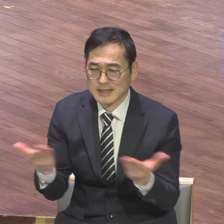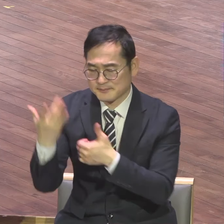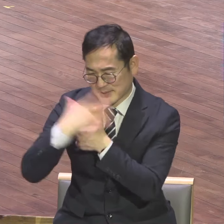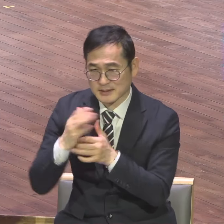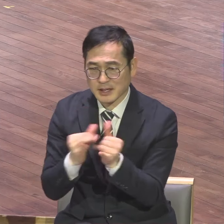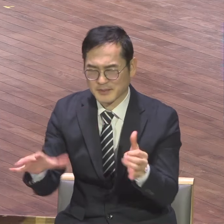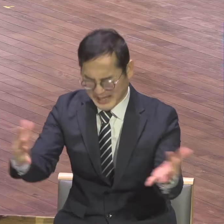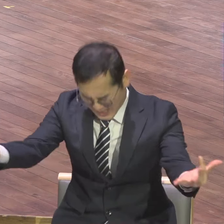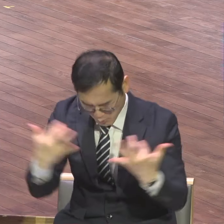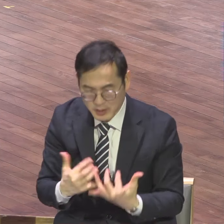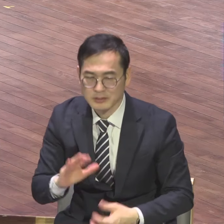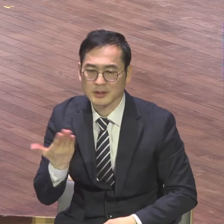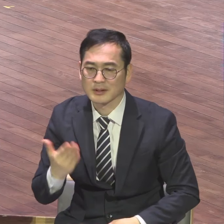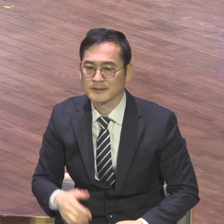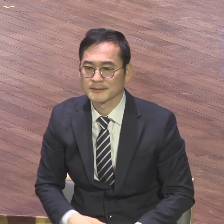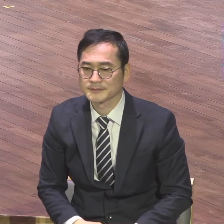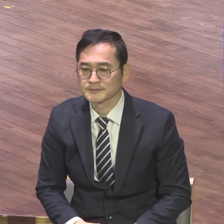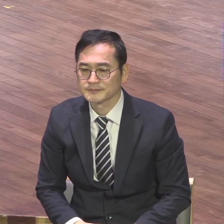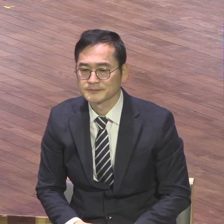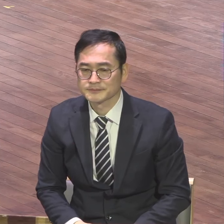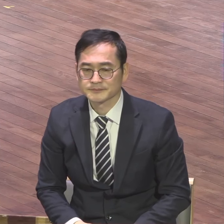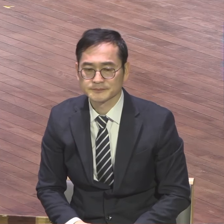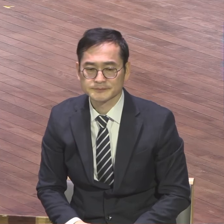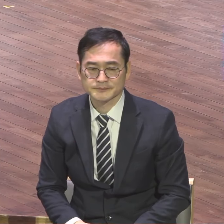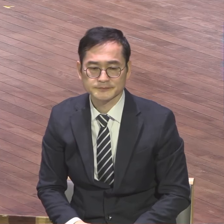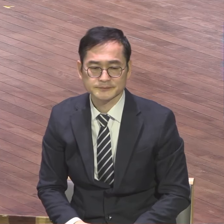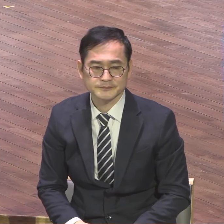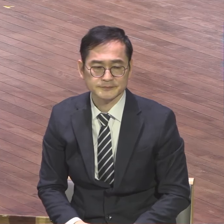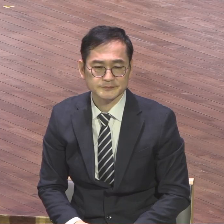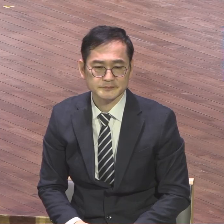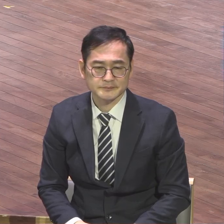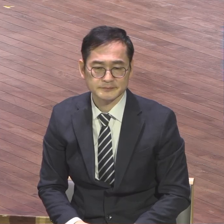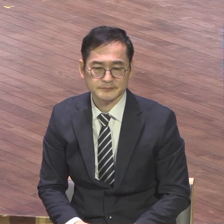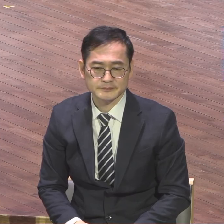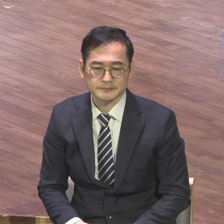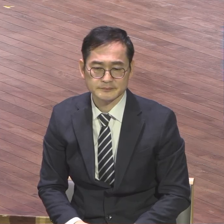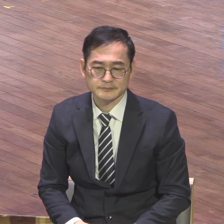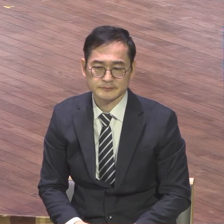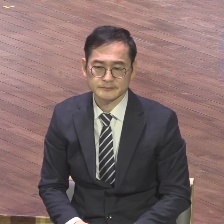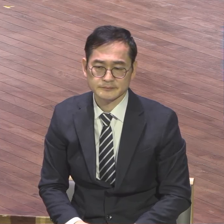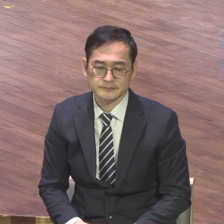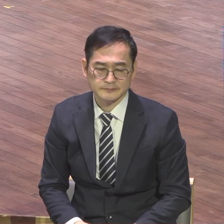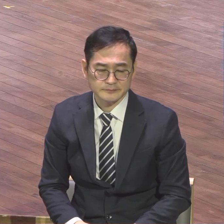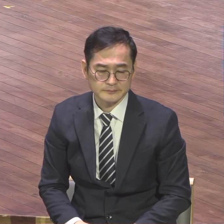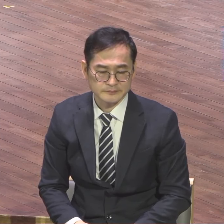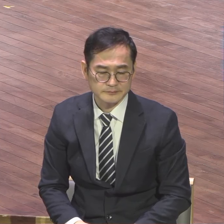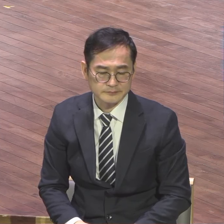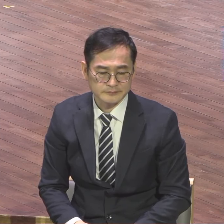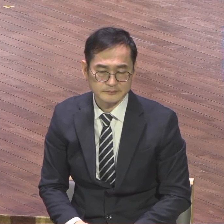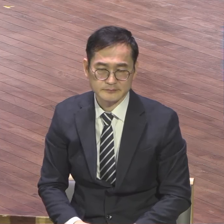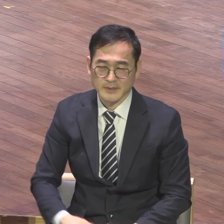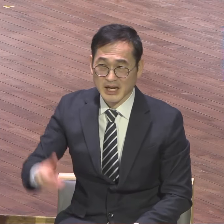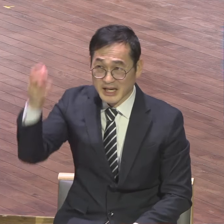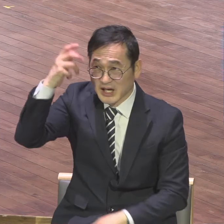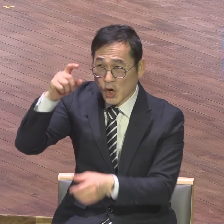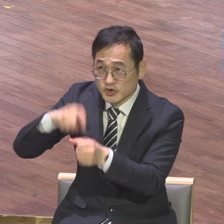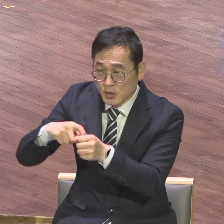여러분 영적인 한 흐름을 타지 못하면요 말승꾼이 됩니다 말승꾼 아시겠어요? 자기도 모르게